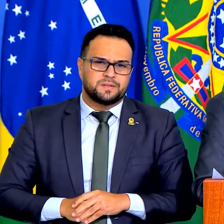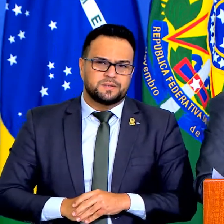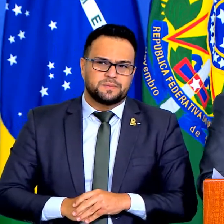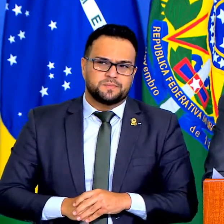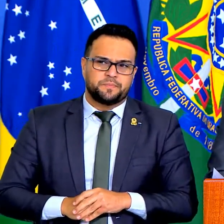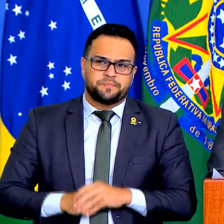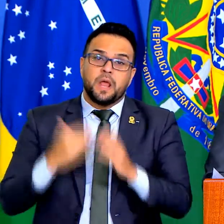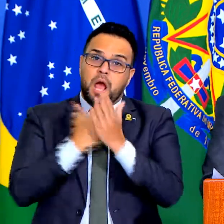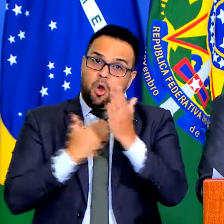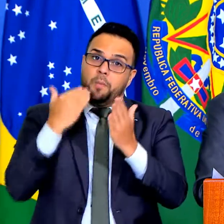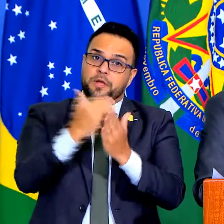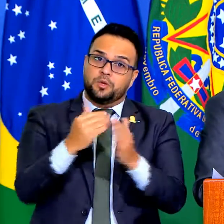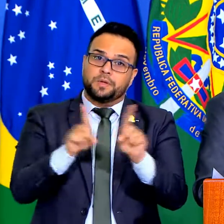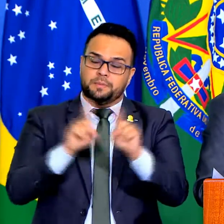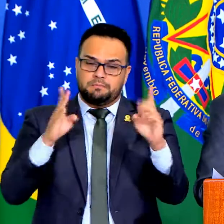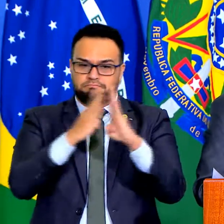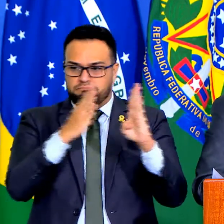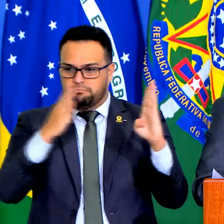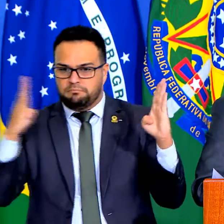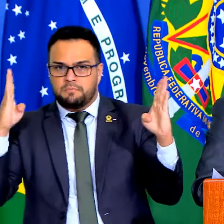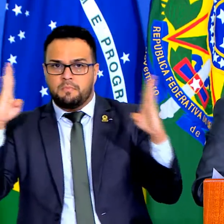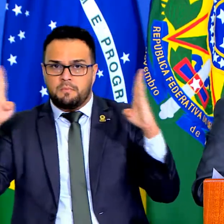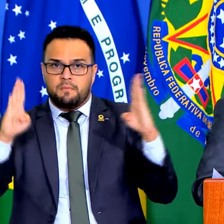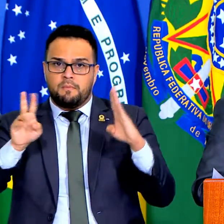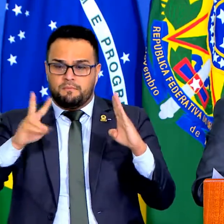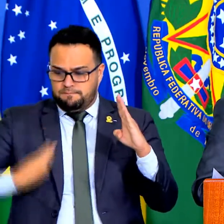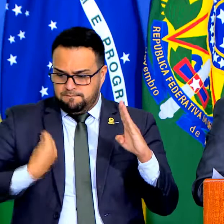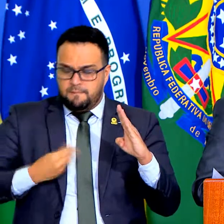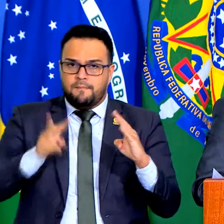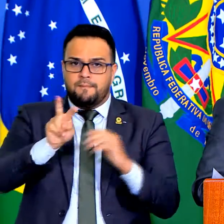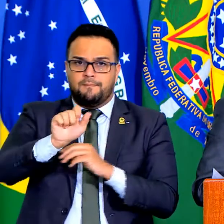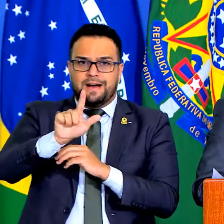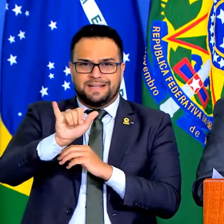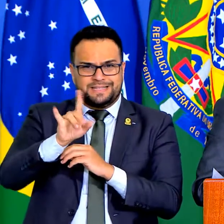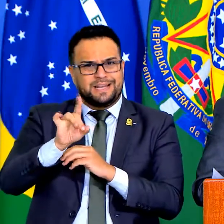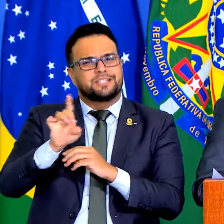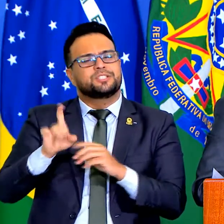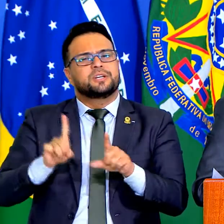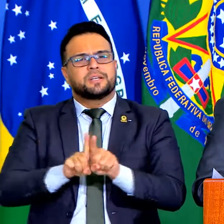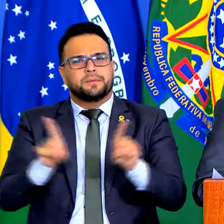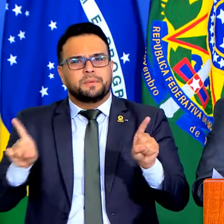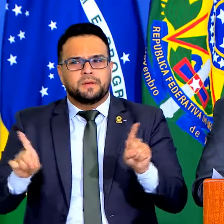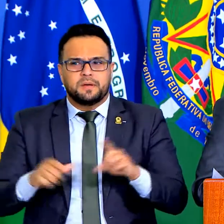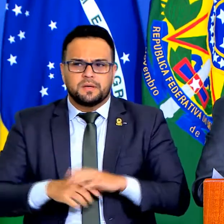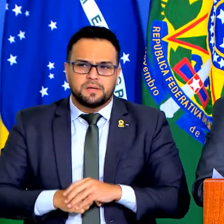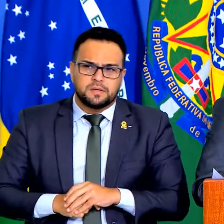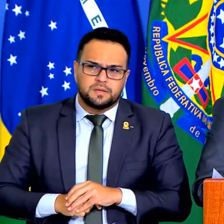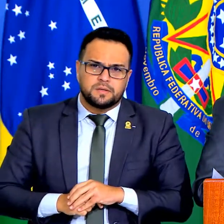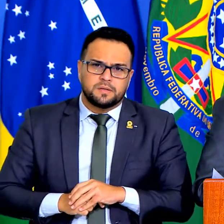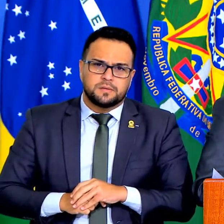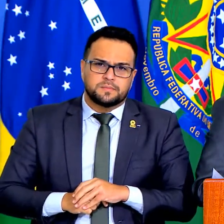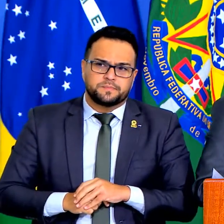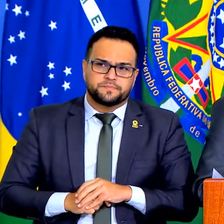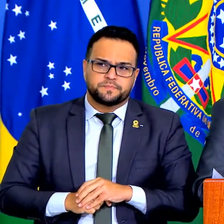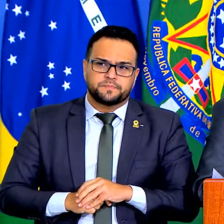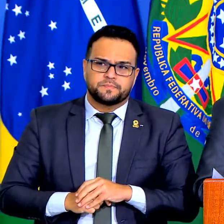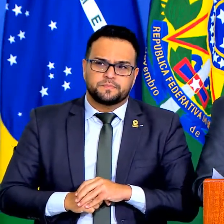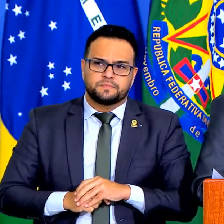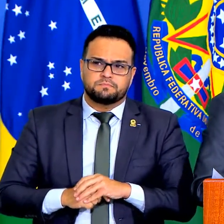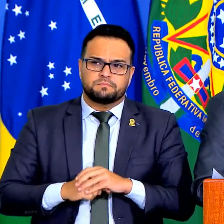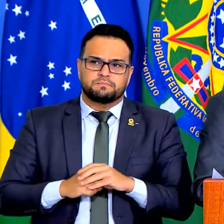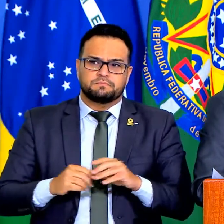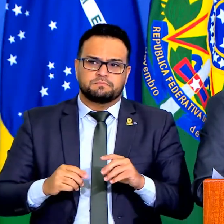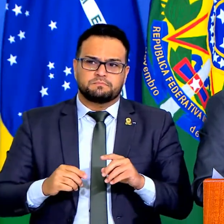aumentamos a validade, foi alterada a proposta inicial, chegou-se ao meio termo, não fiquei satisfeito, mas